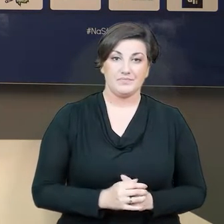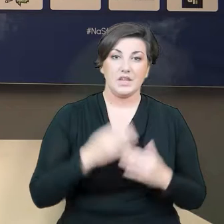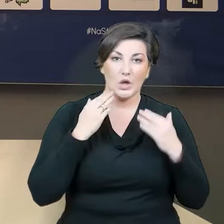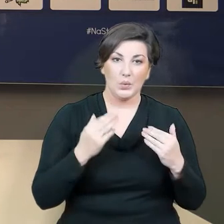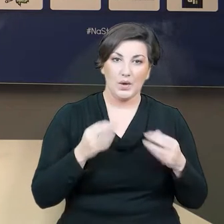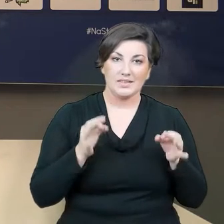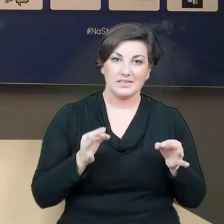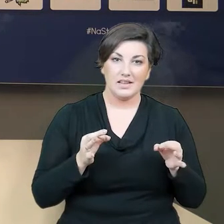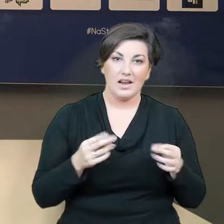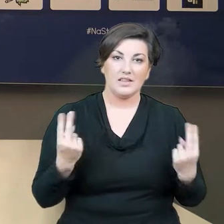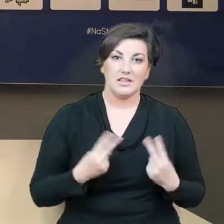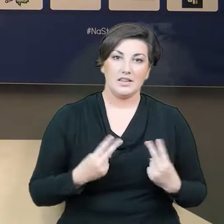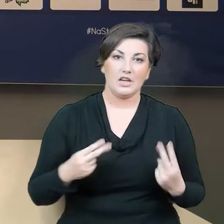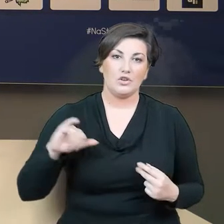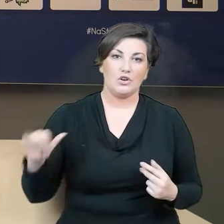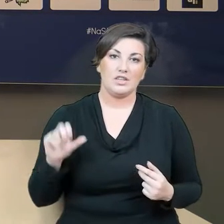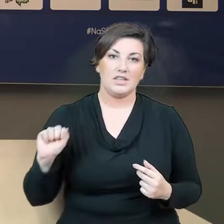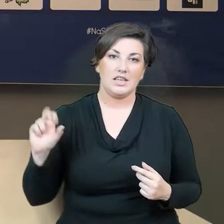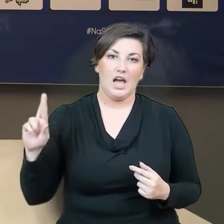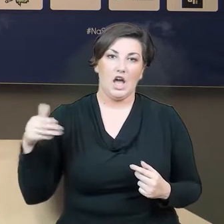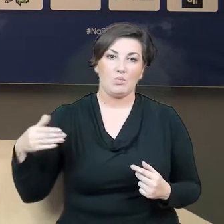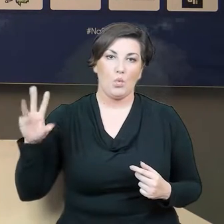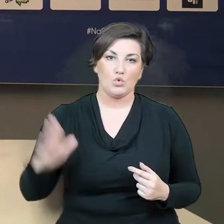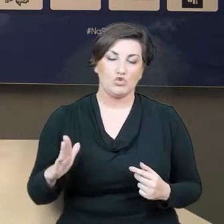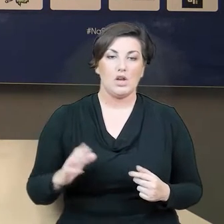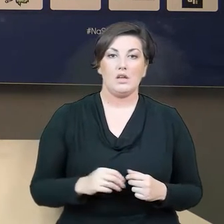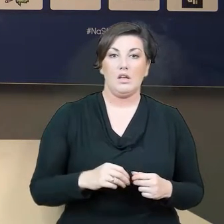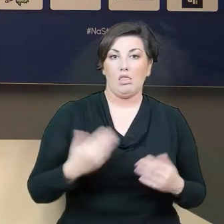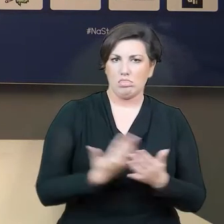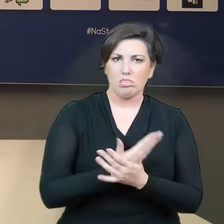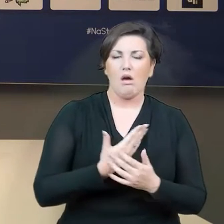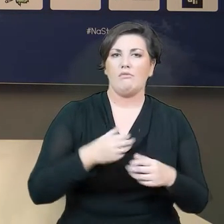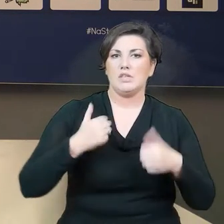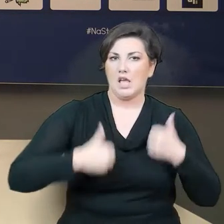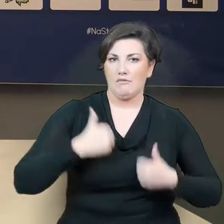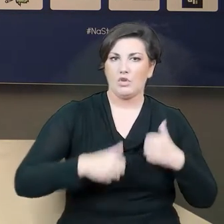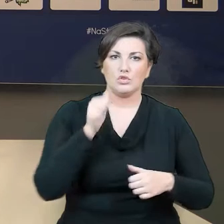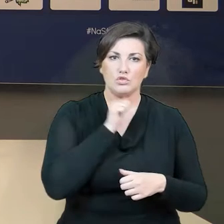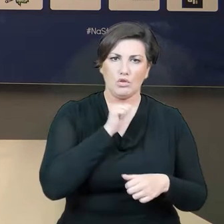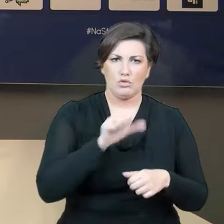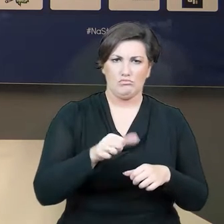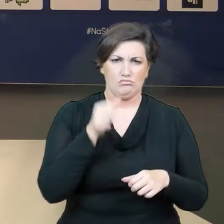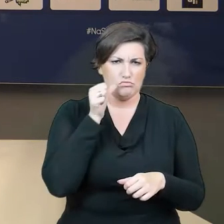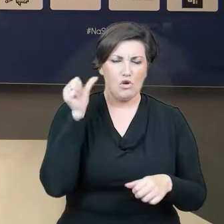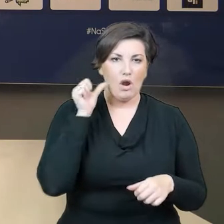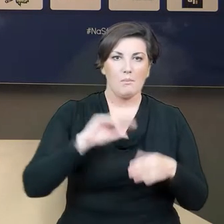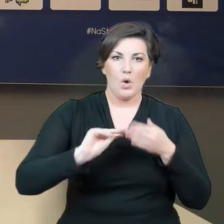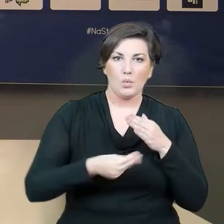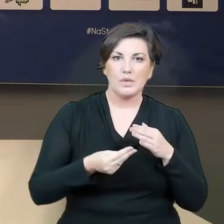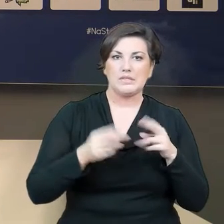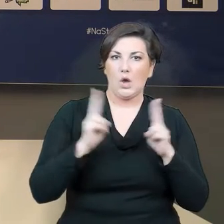Teraz redaktor Mateusz Jarmusz pyta o Dawida Szymonowicza, to jest z kolei nowy zawodnik zielony, który wczoraj podpisał kontrakt z drużyną. Pytanie jest takie,